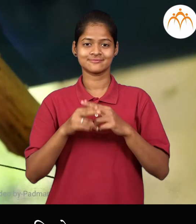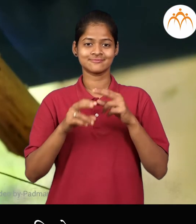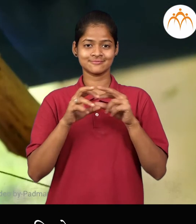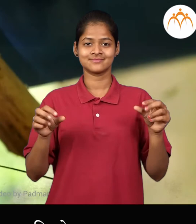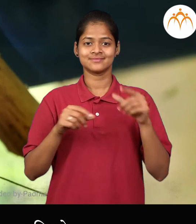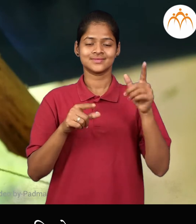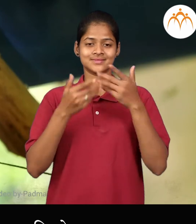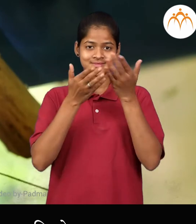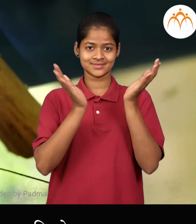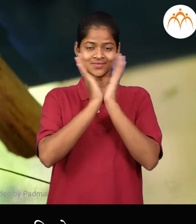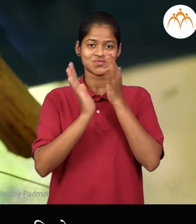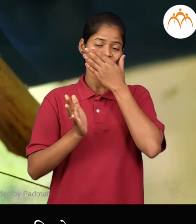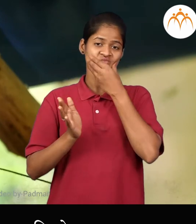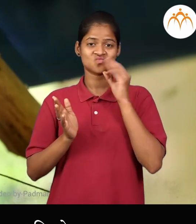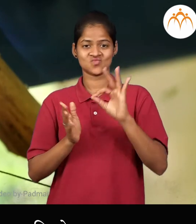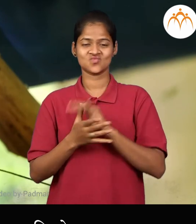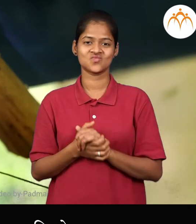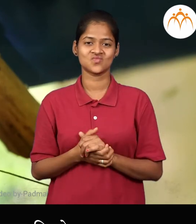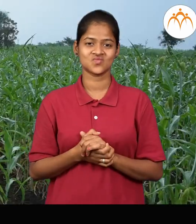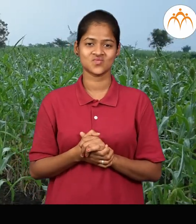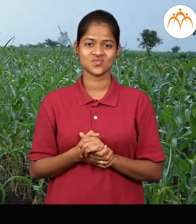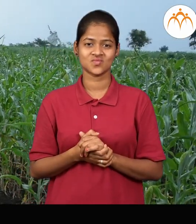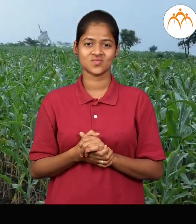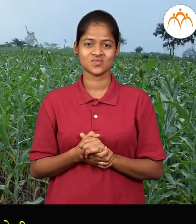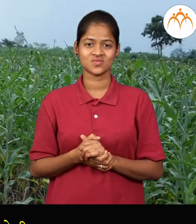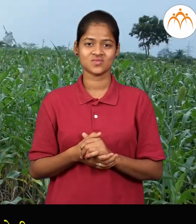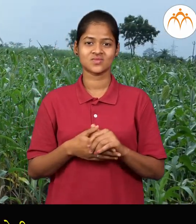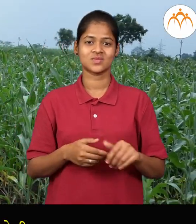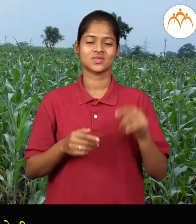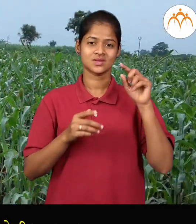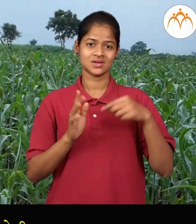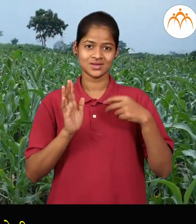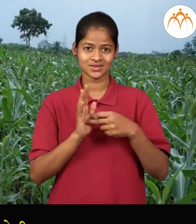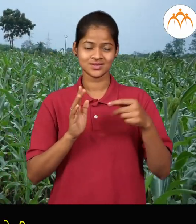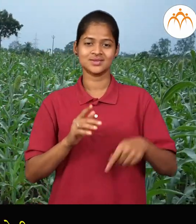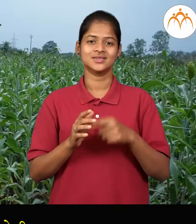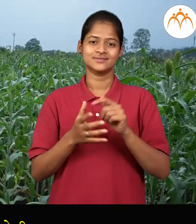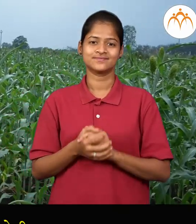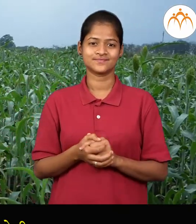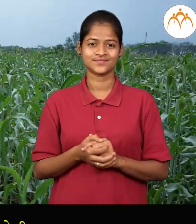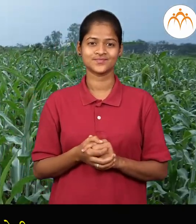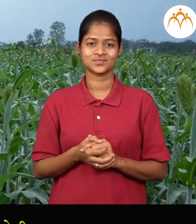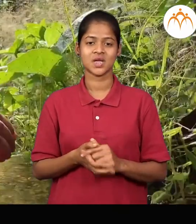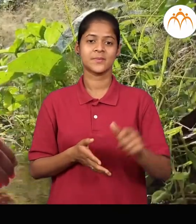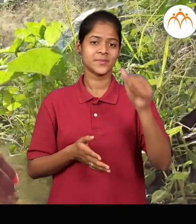पक्षाचे घर्टे छान दिस्ते, शेती, खेडेगावाद खूप लोग शेती करतात, पाणी,